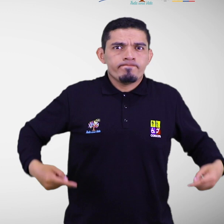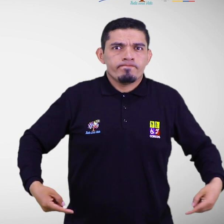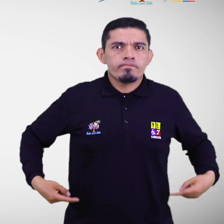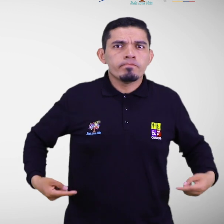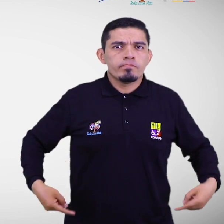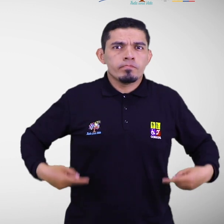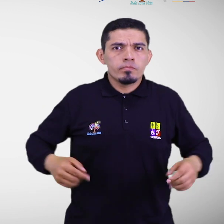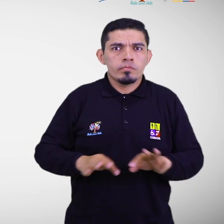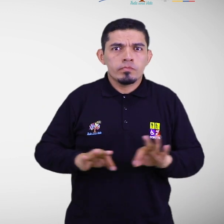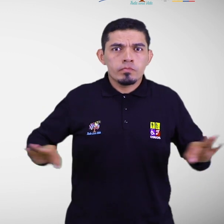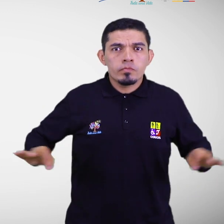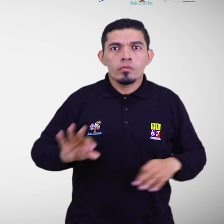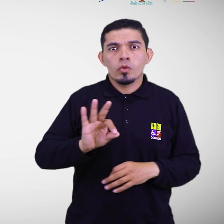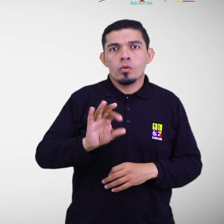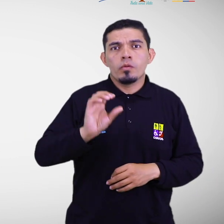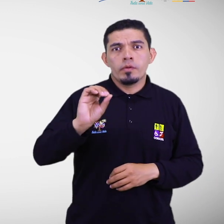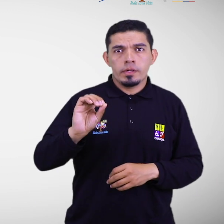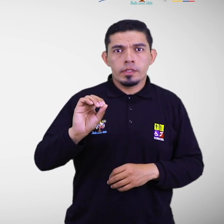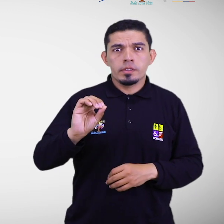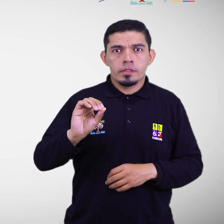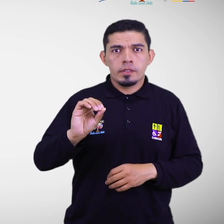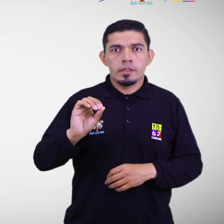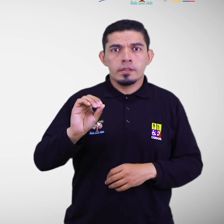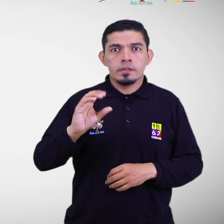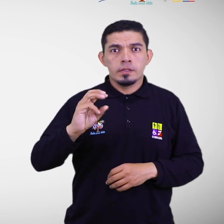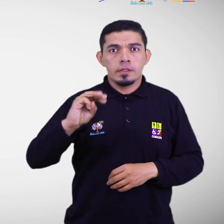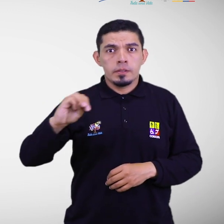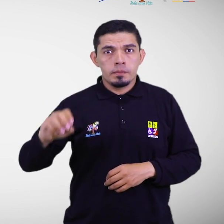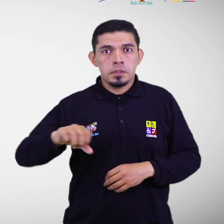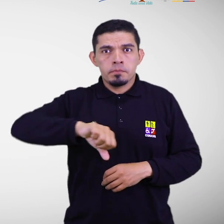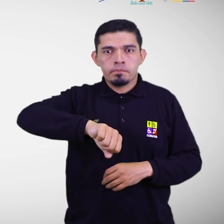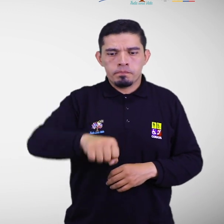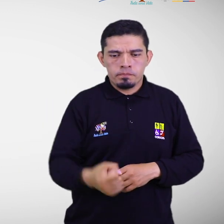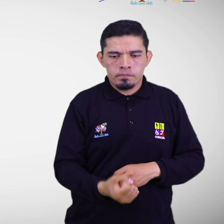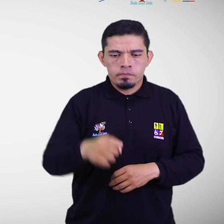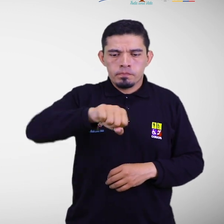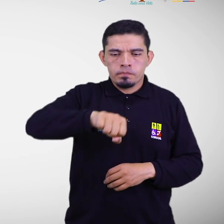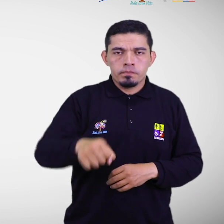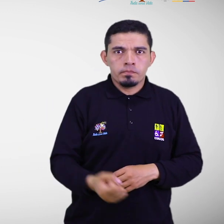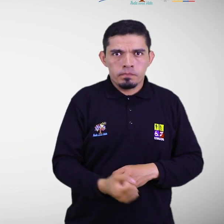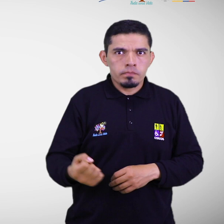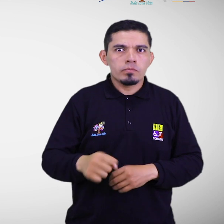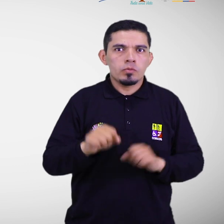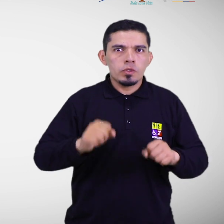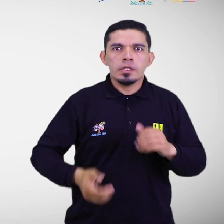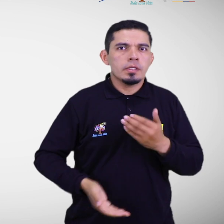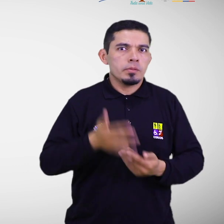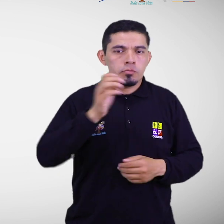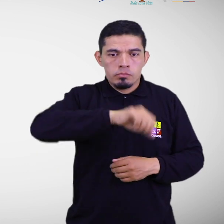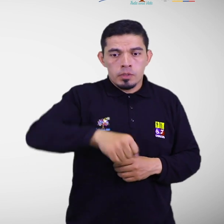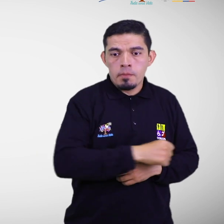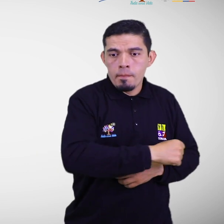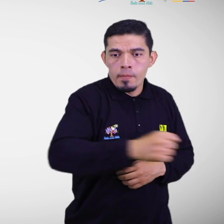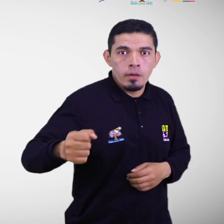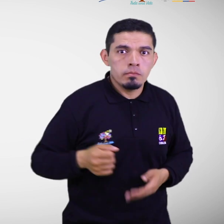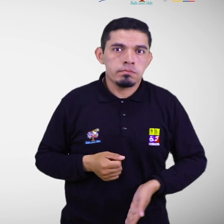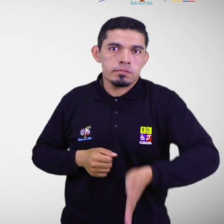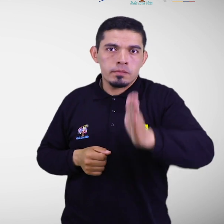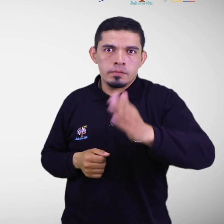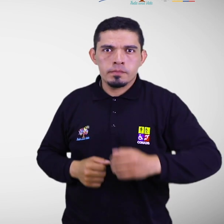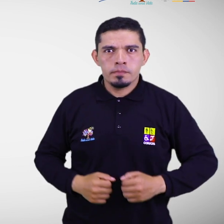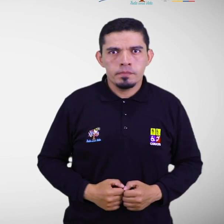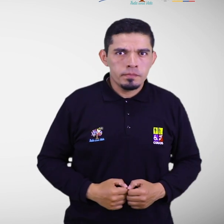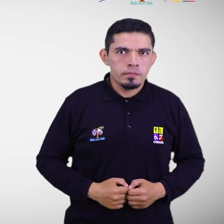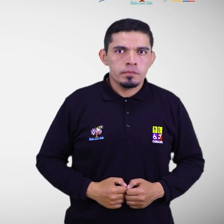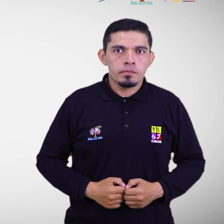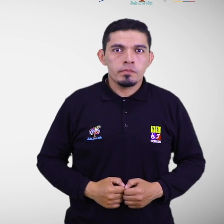centímetros y cerradura tipo palanca para asegurar su accionamiento. Uso y flujos de circulación en escaleras y